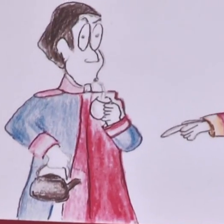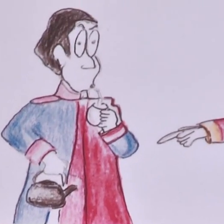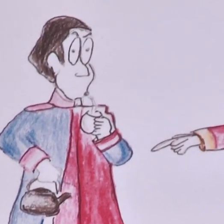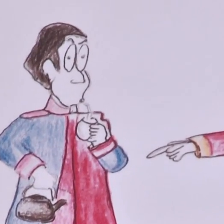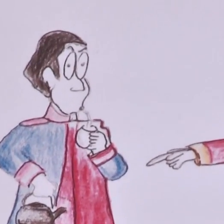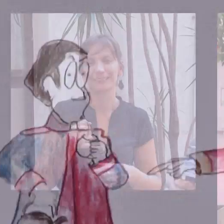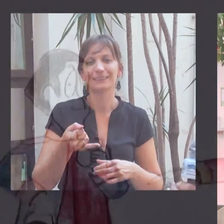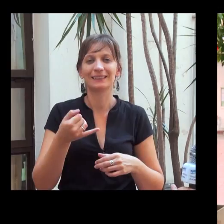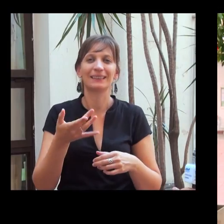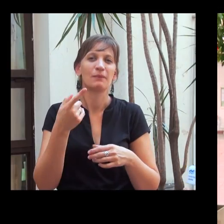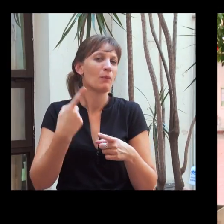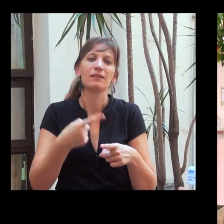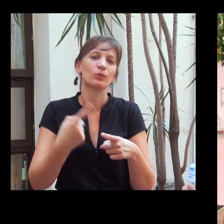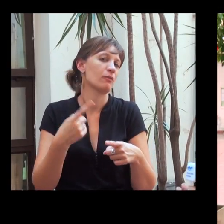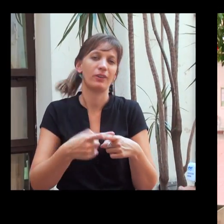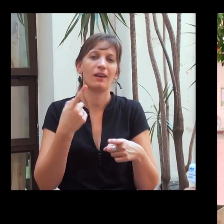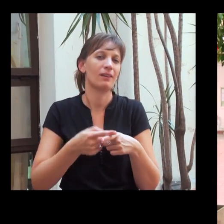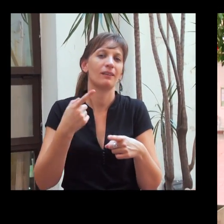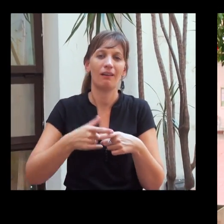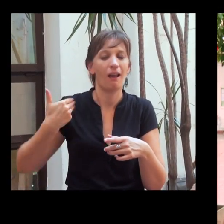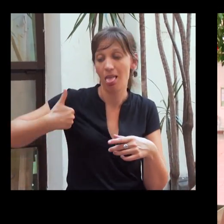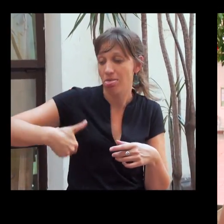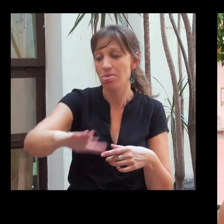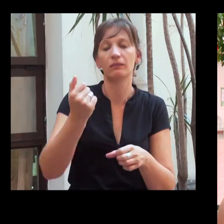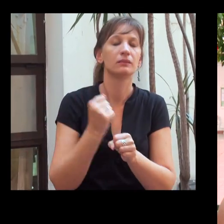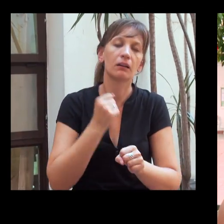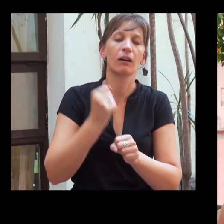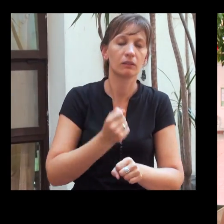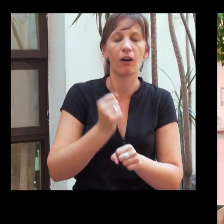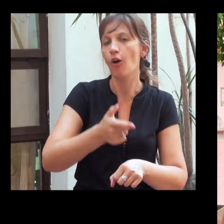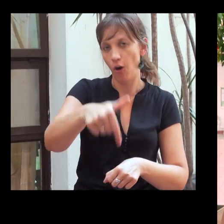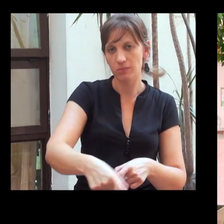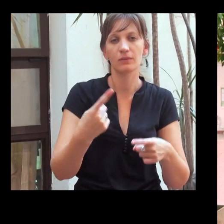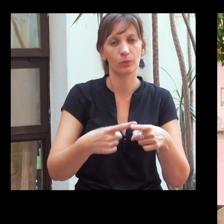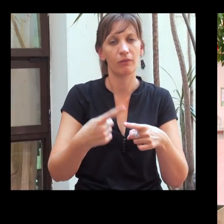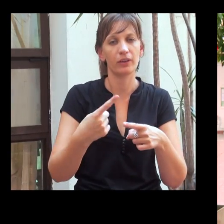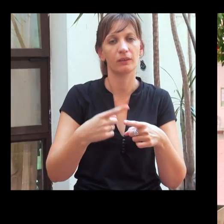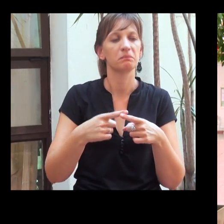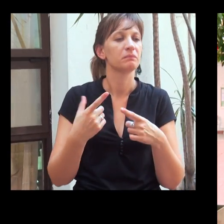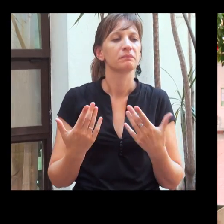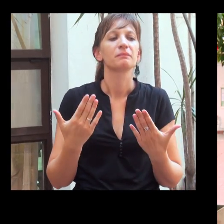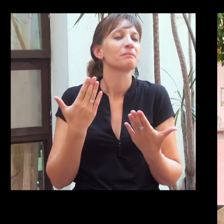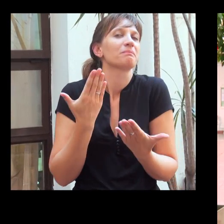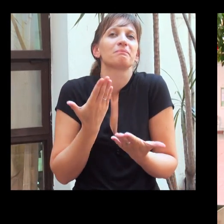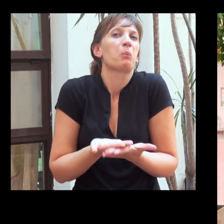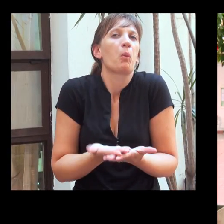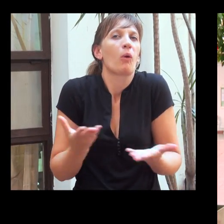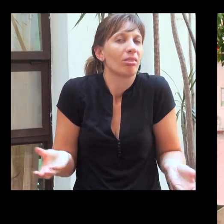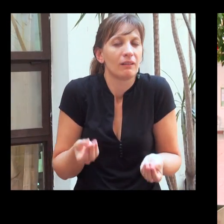Vamos a festejar un poco tanto trabajo de estos meses y de todo el año. Nuestra propuesta fue una